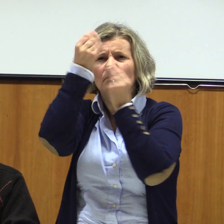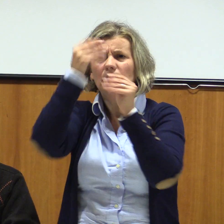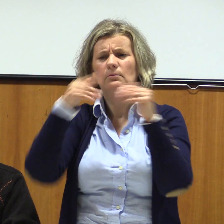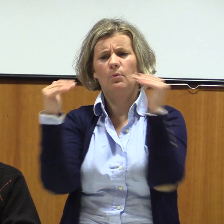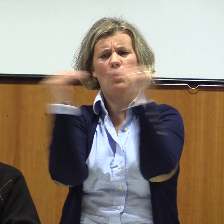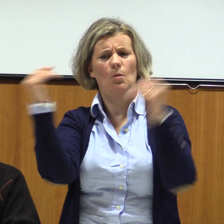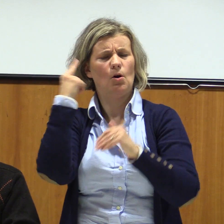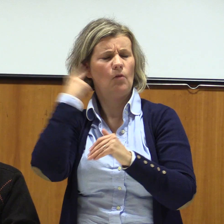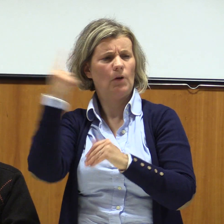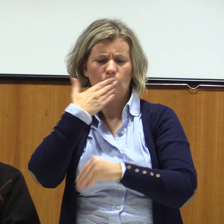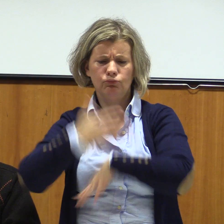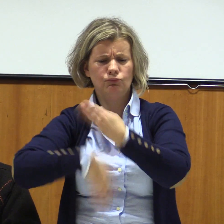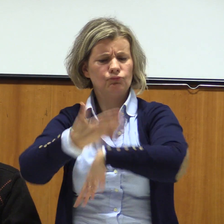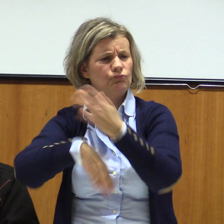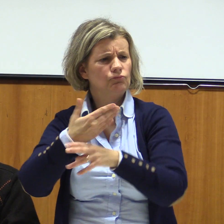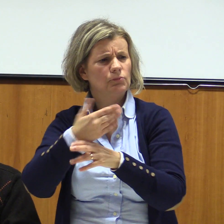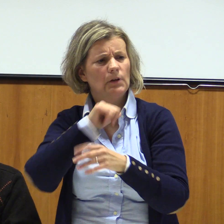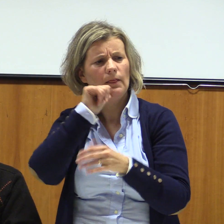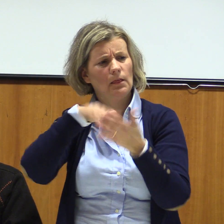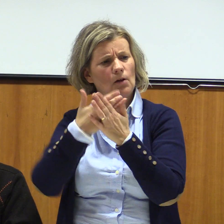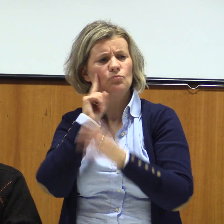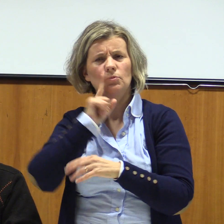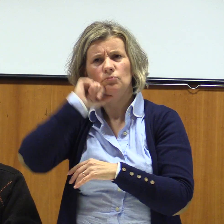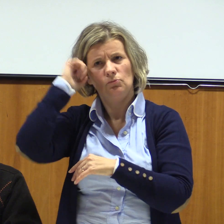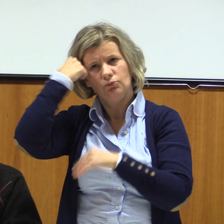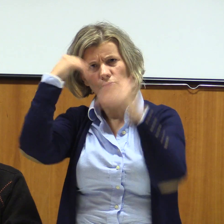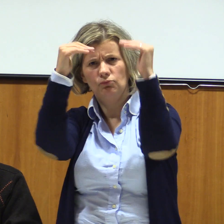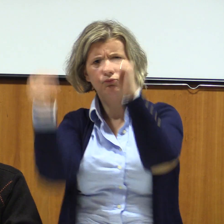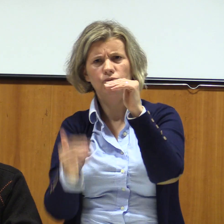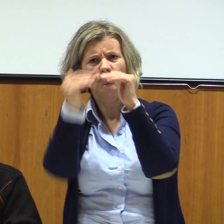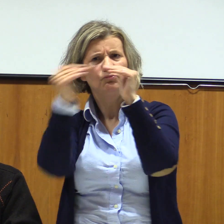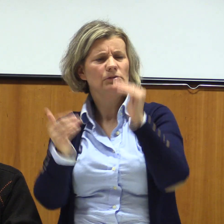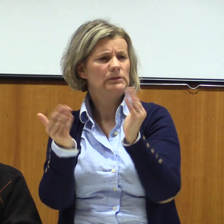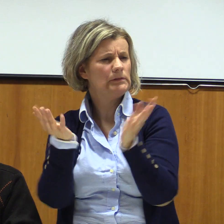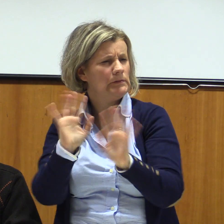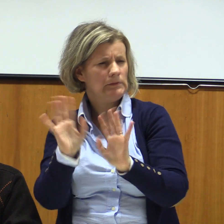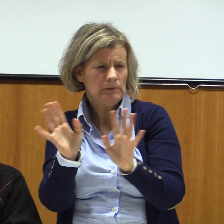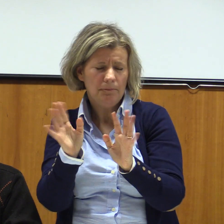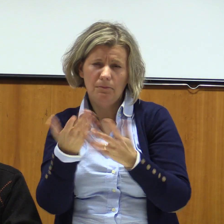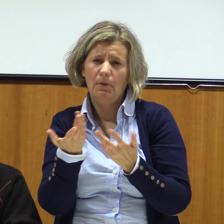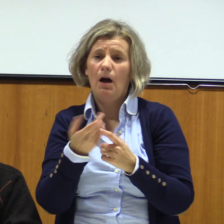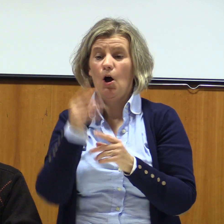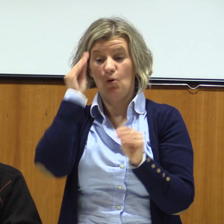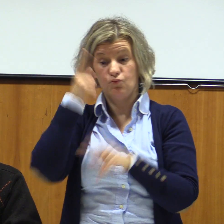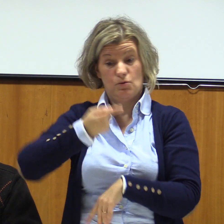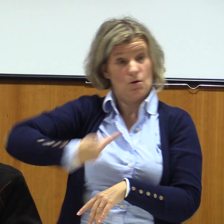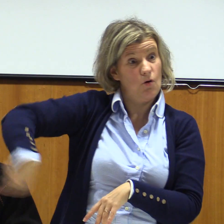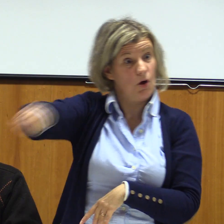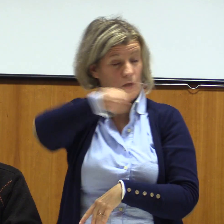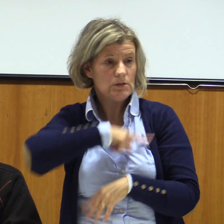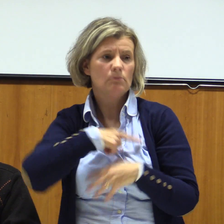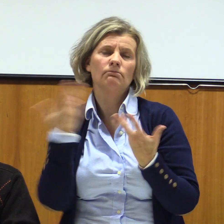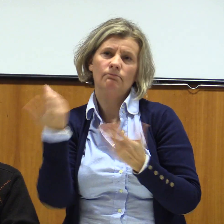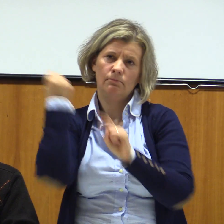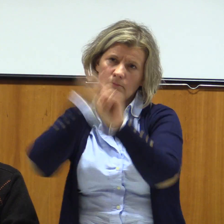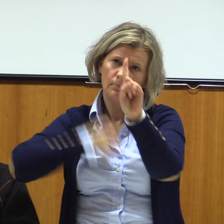há um grande prejuízo para as crianças e para os jovens furos. E é muito importante que eles tenham-nos também presentes, e que não há gesto de constante desvantagem que existe.